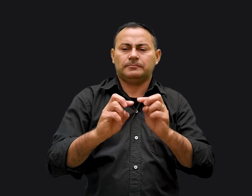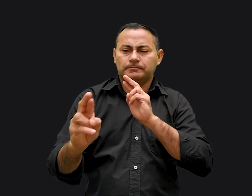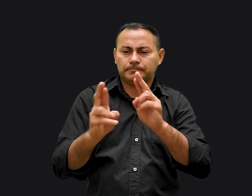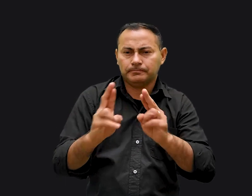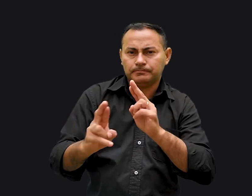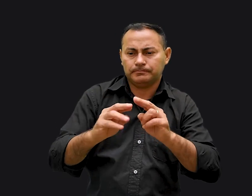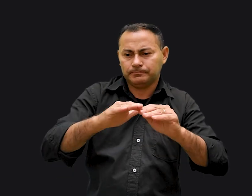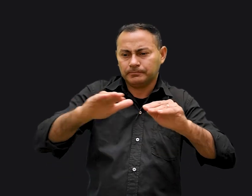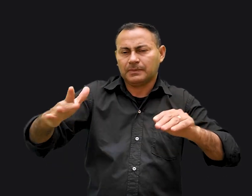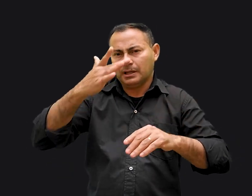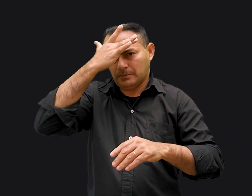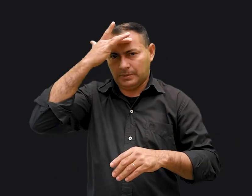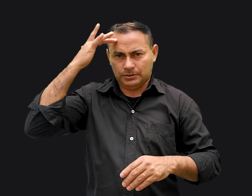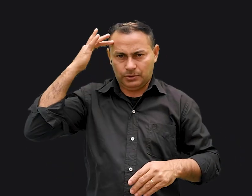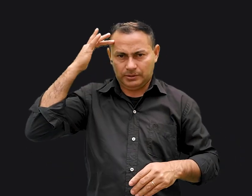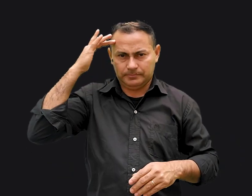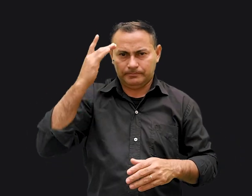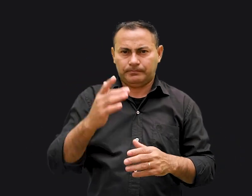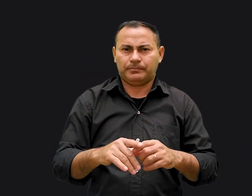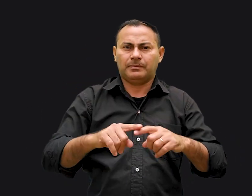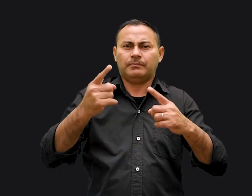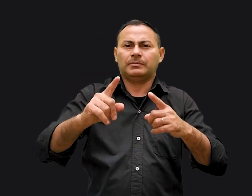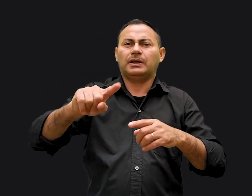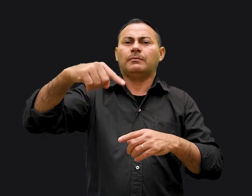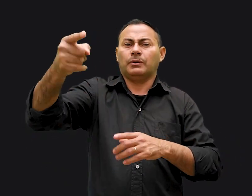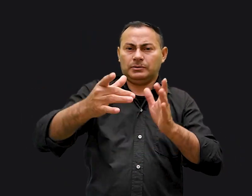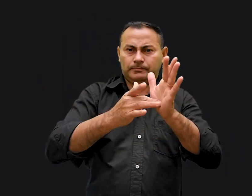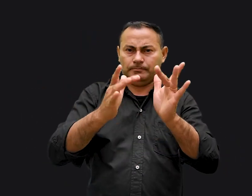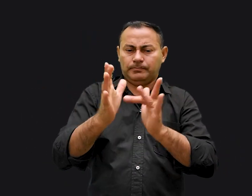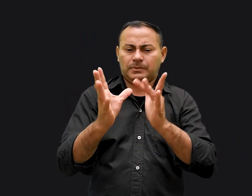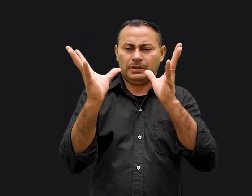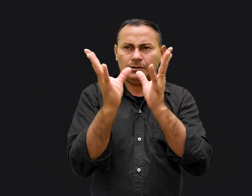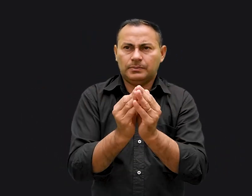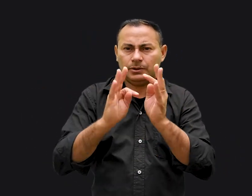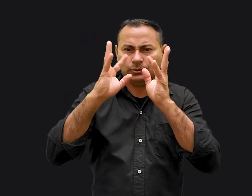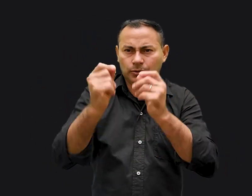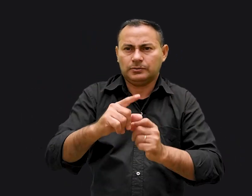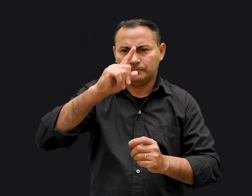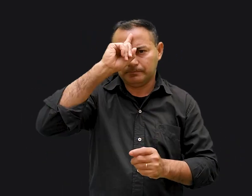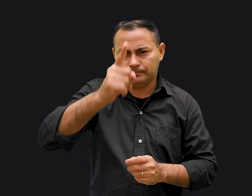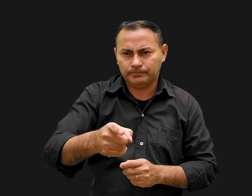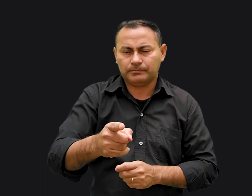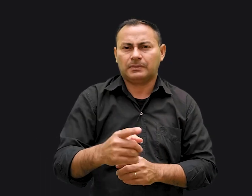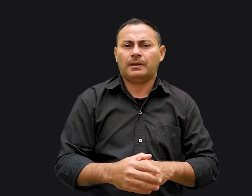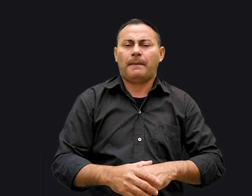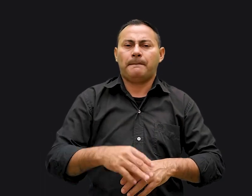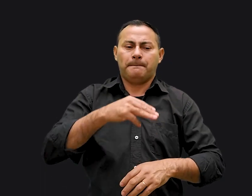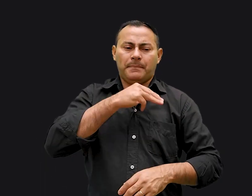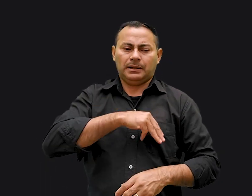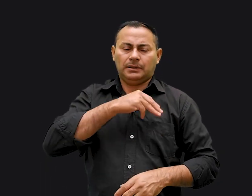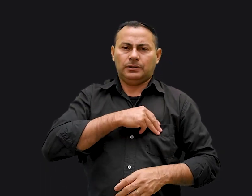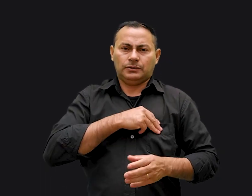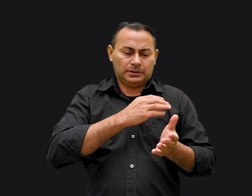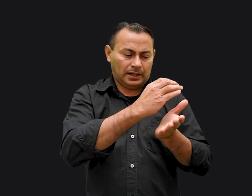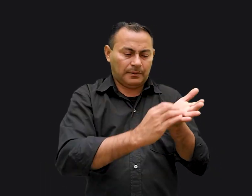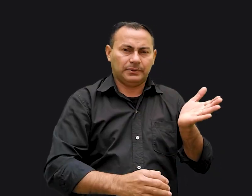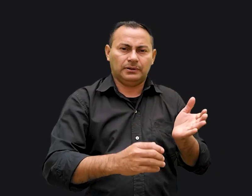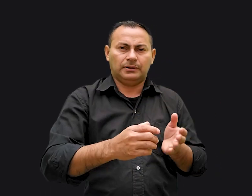relacionamento horizontal do homem. Mais tarde, Jesus resumiu todos os mandamentos em Mateus, capítulo 22, verso